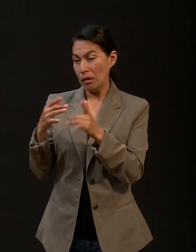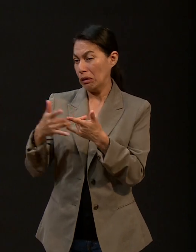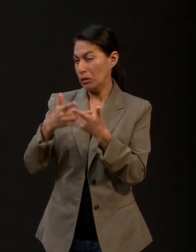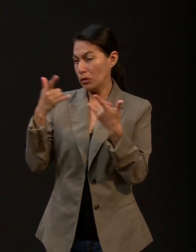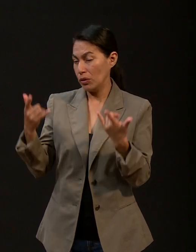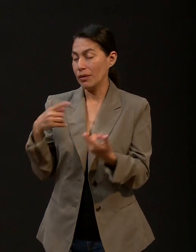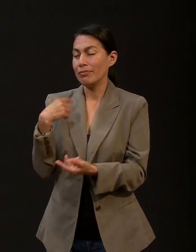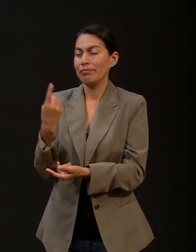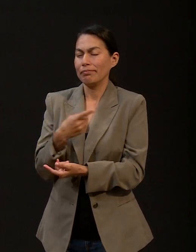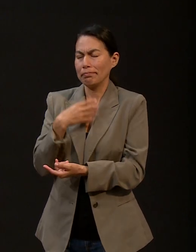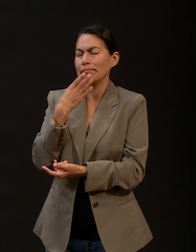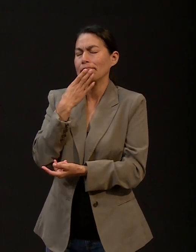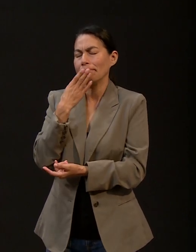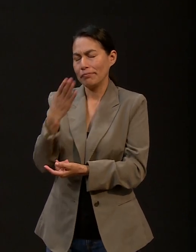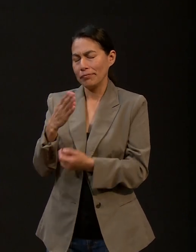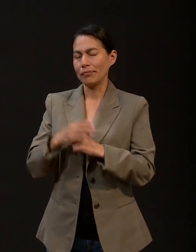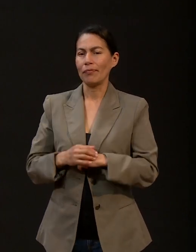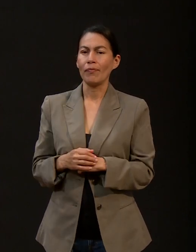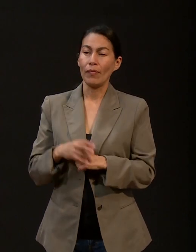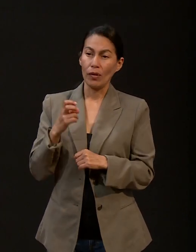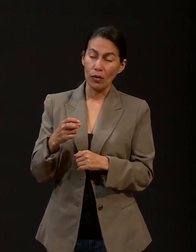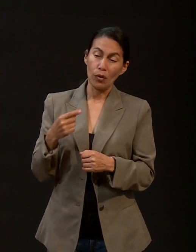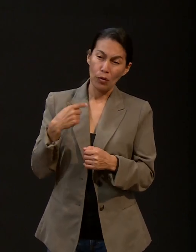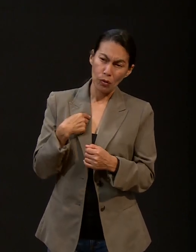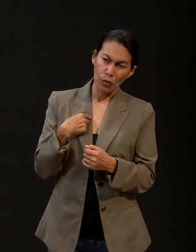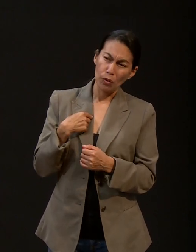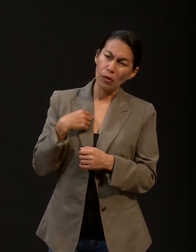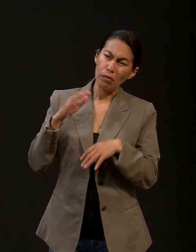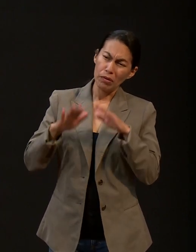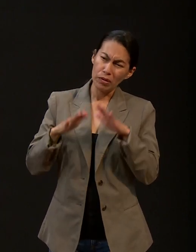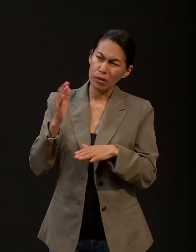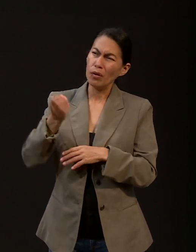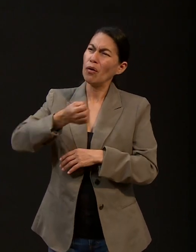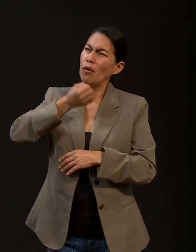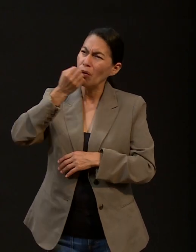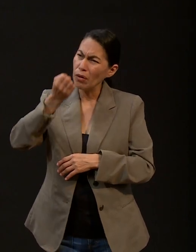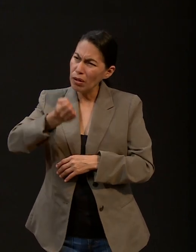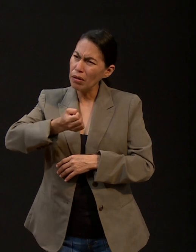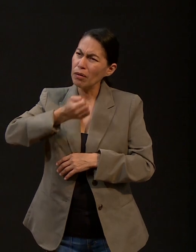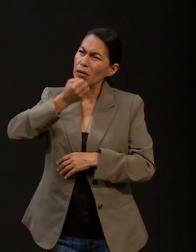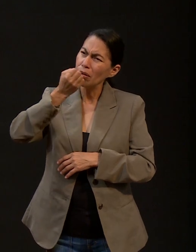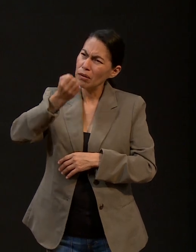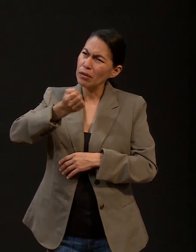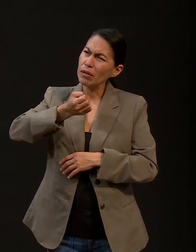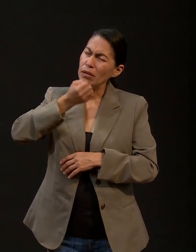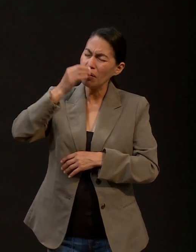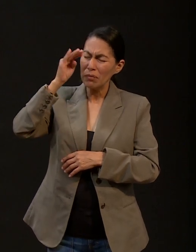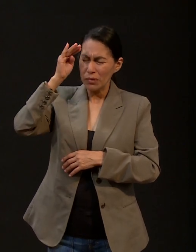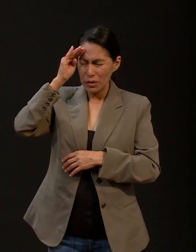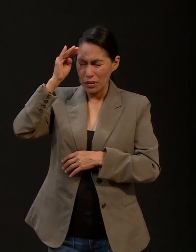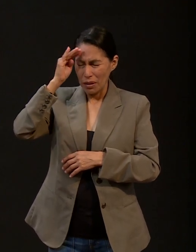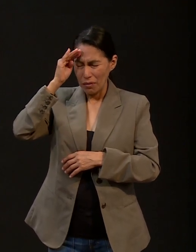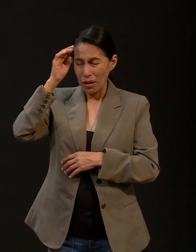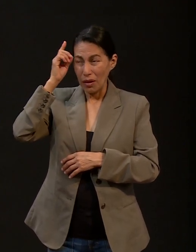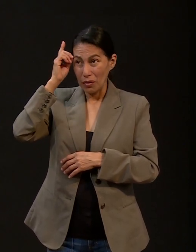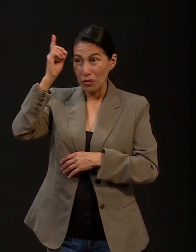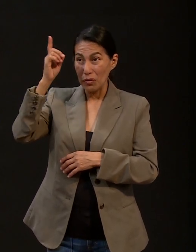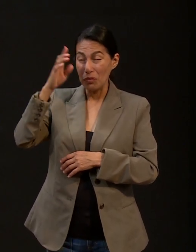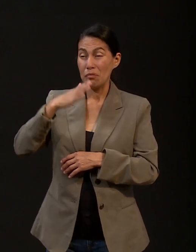haciendo la analogía, yo muchas veces oraba y pensaba, Dios tiene el poder para sanar a mi